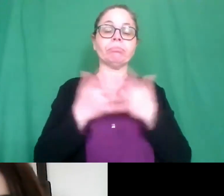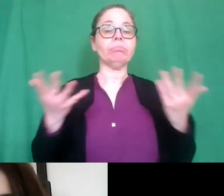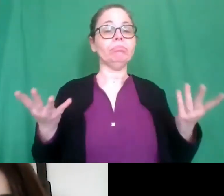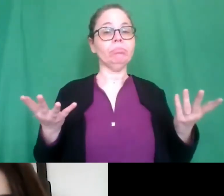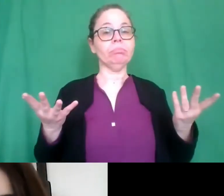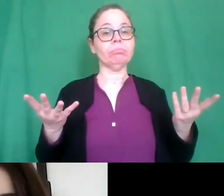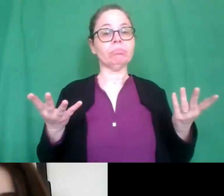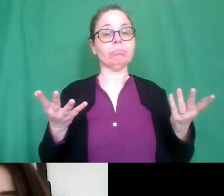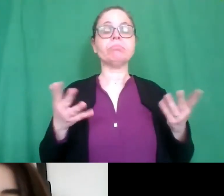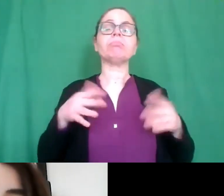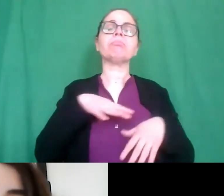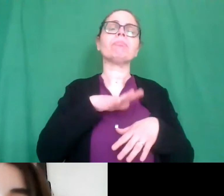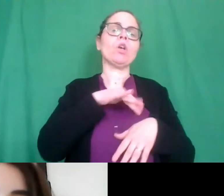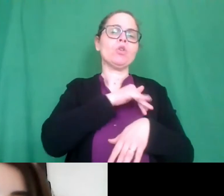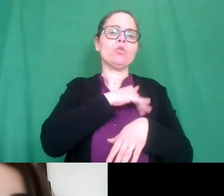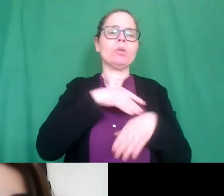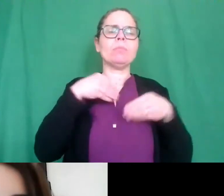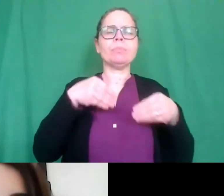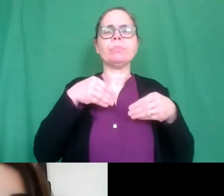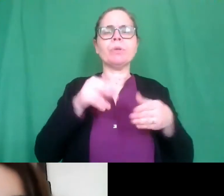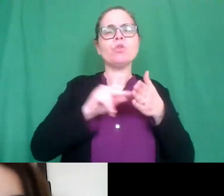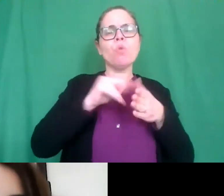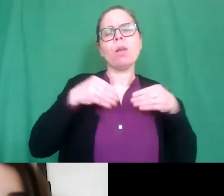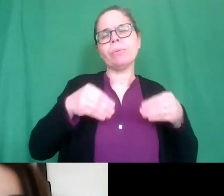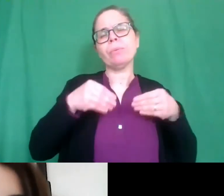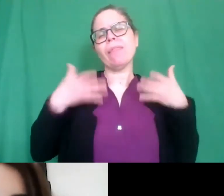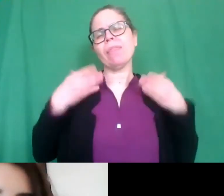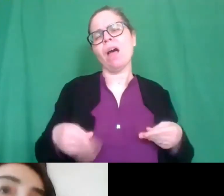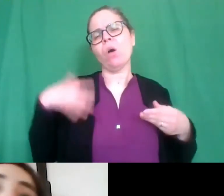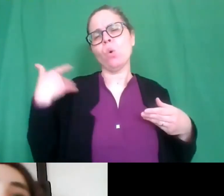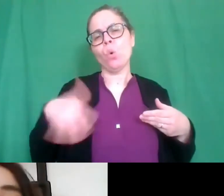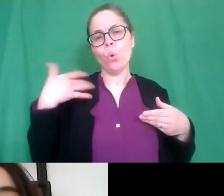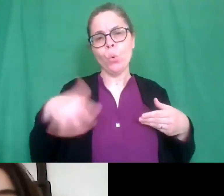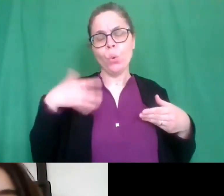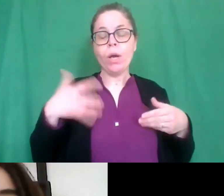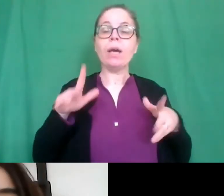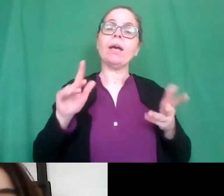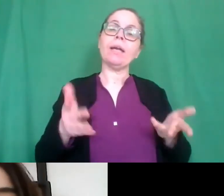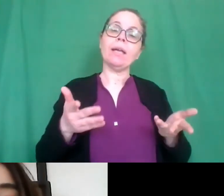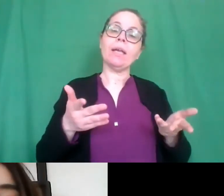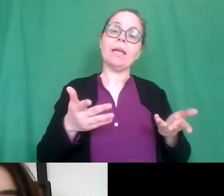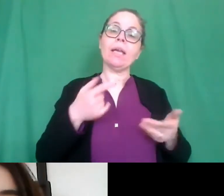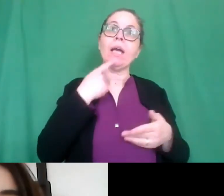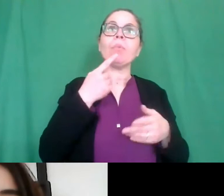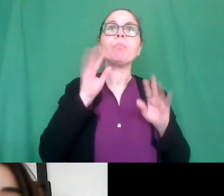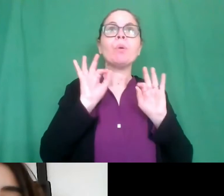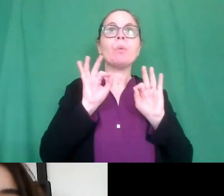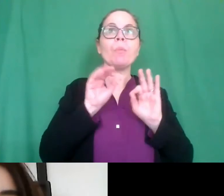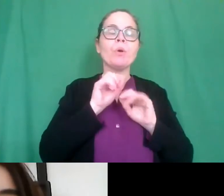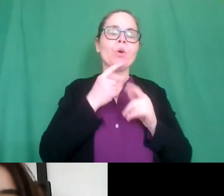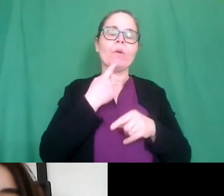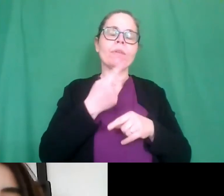partecipato in tantissimi avete accolto questa proposta veramente in tanti e vi cito solo qualche